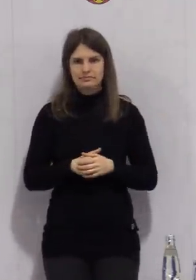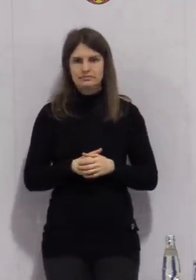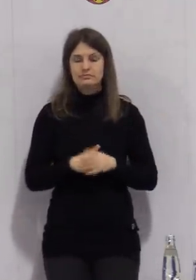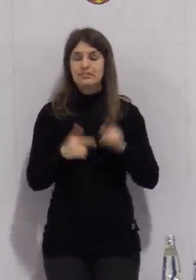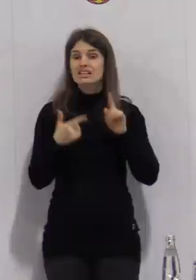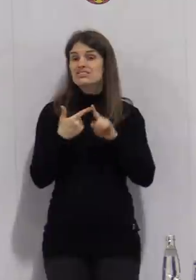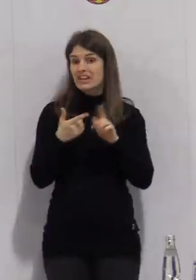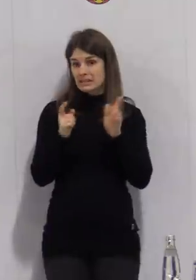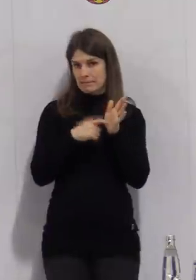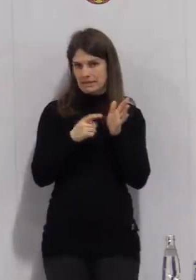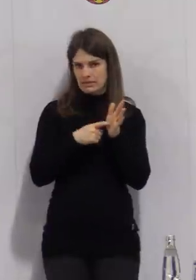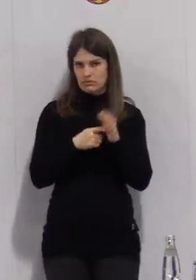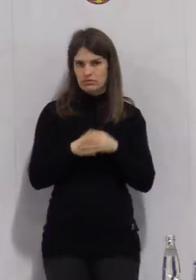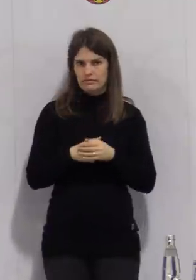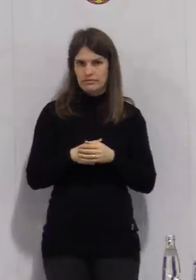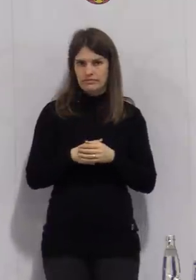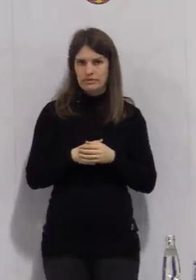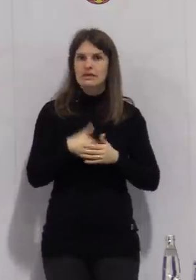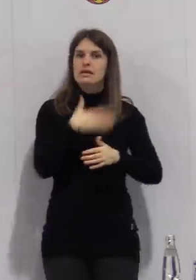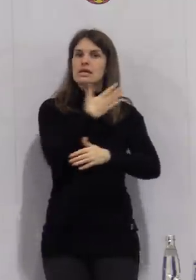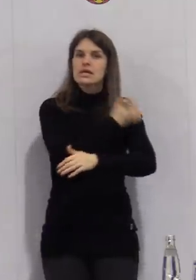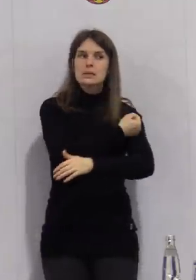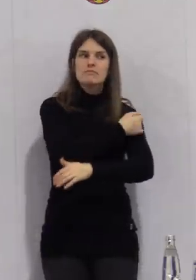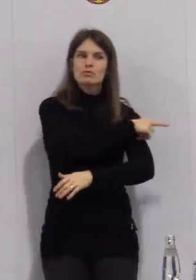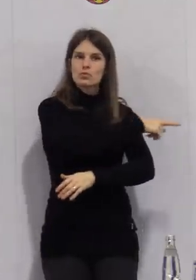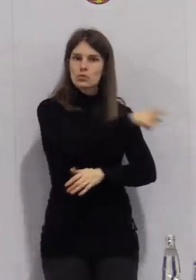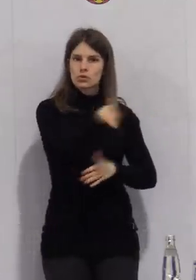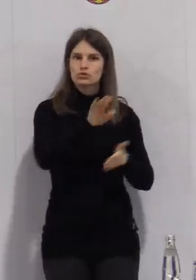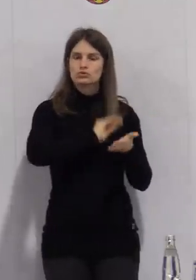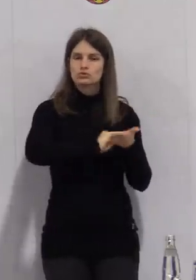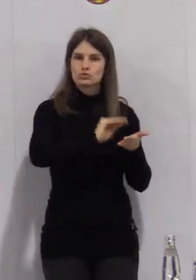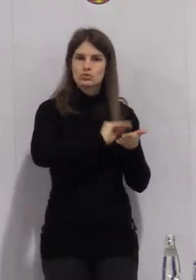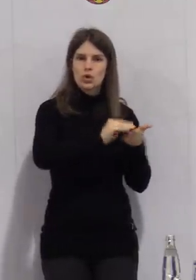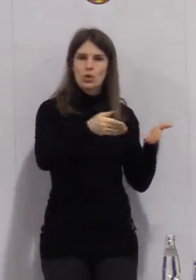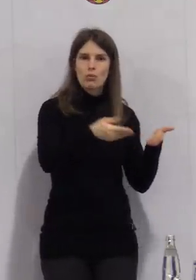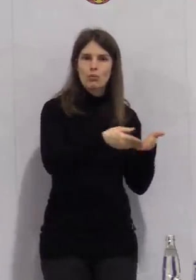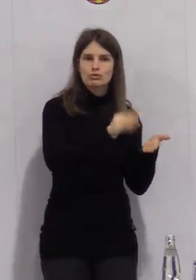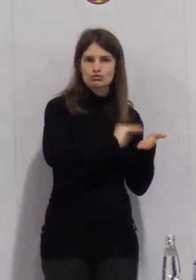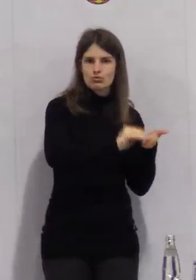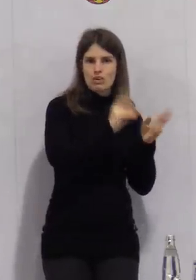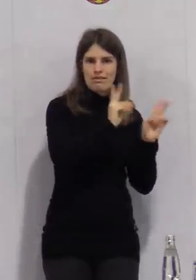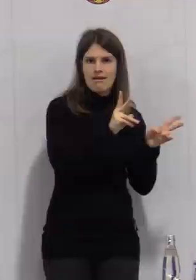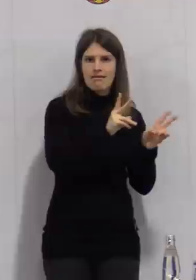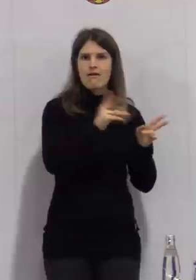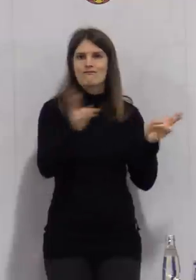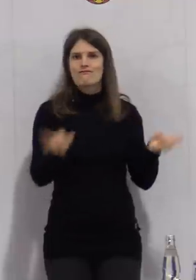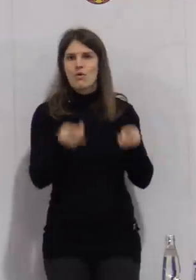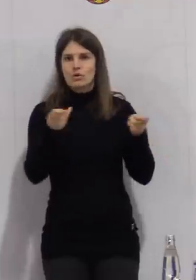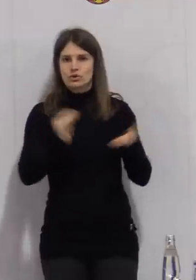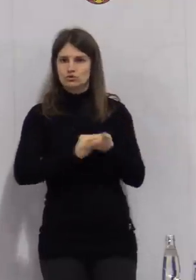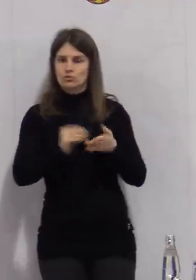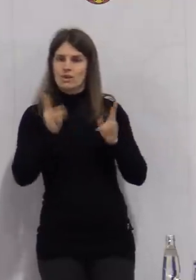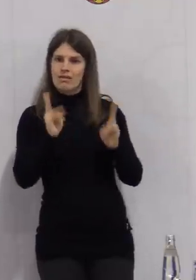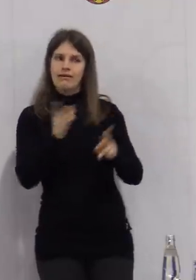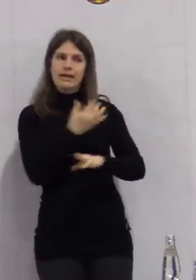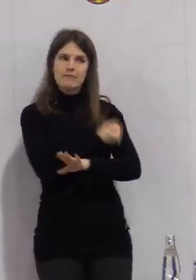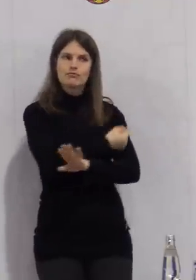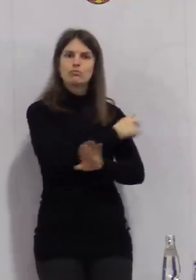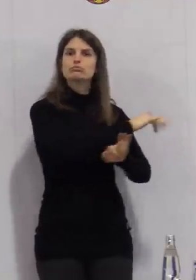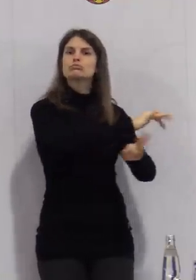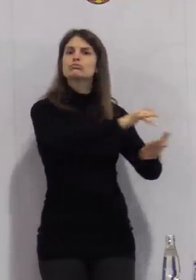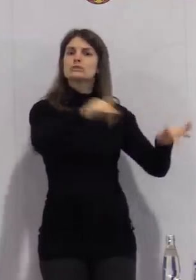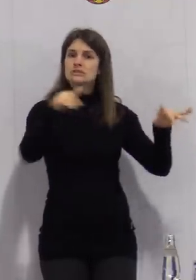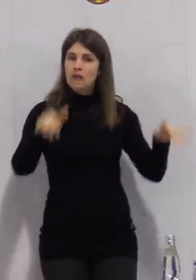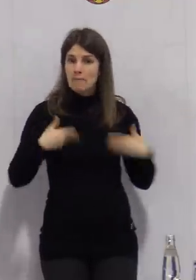Impfkampagne bei den Grundschullehrern und Förderschullehrern. Ich habe vorhin dazu bereits informiert, dass seit